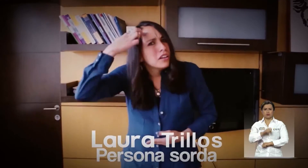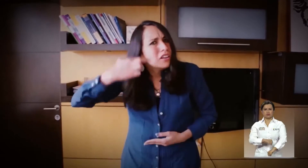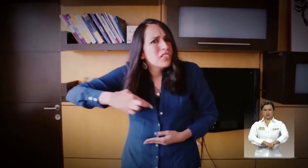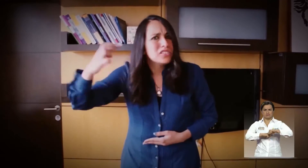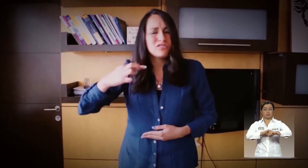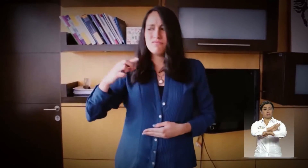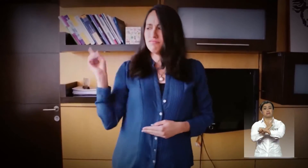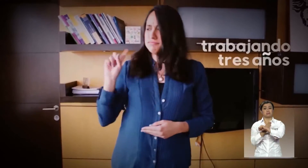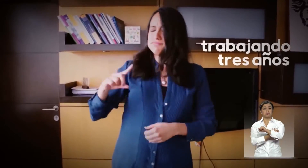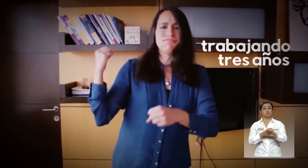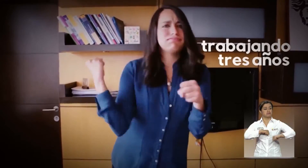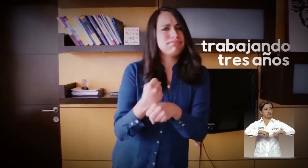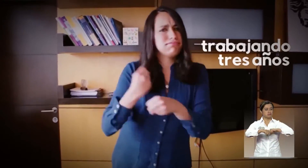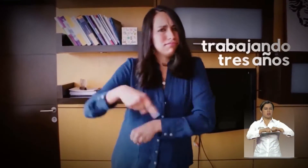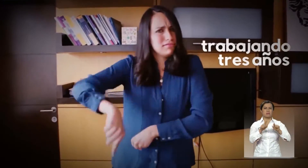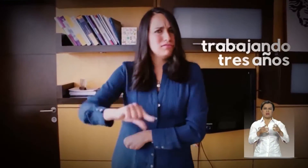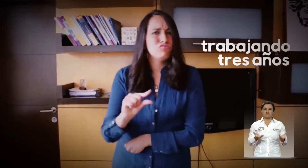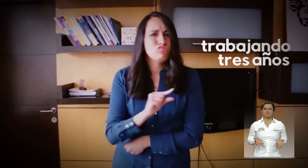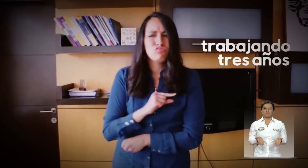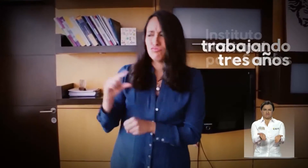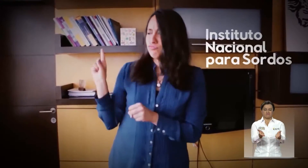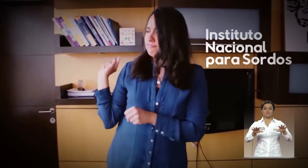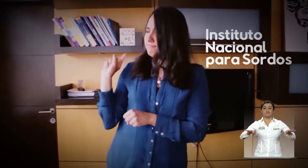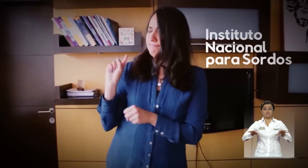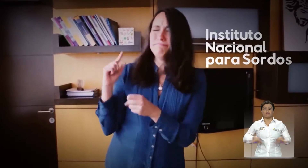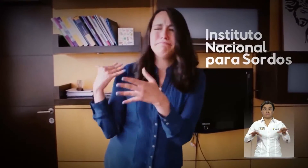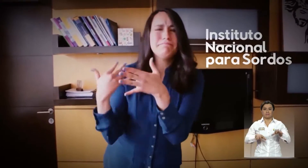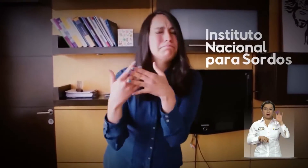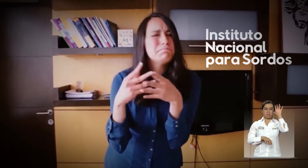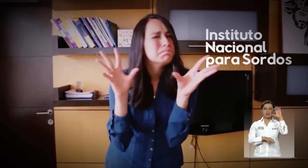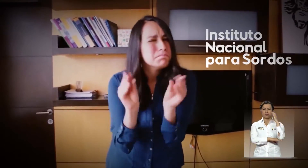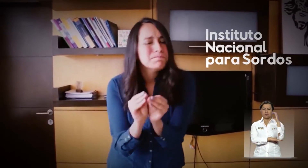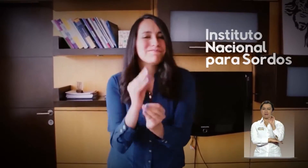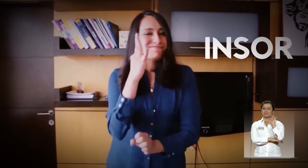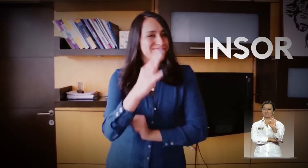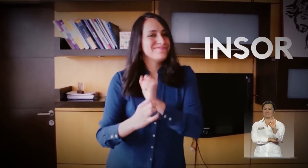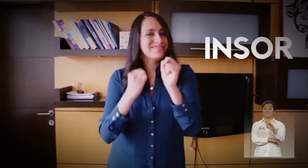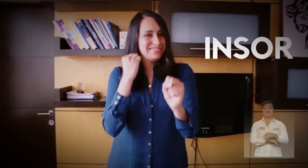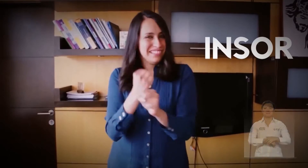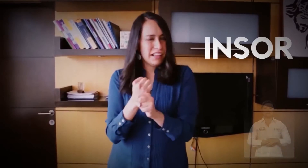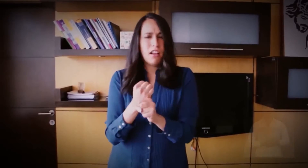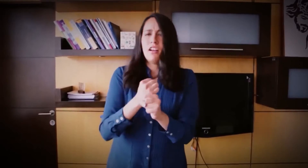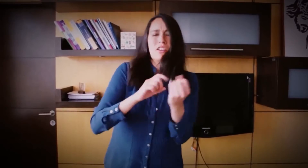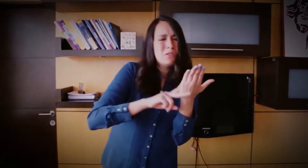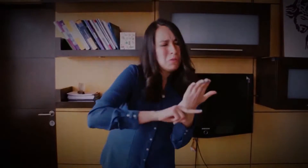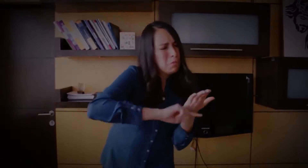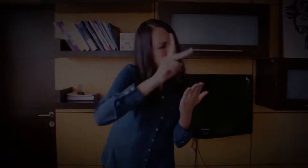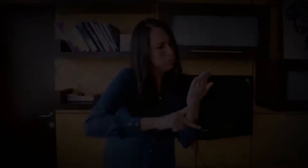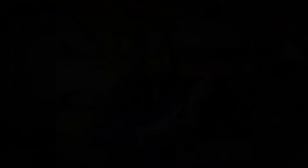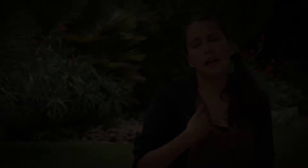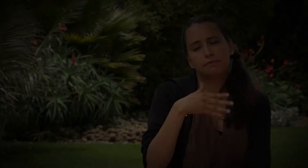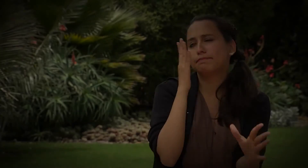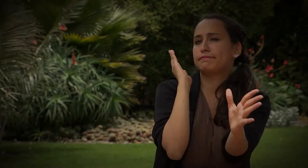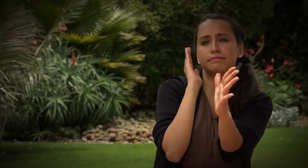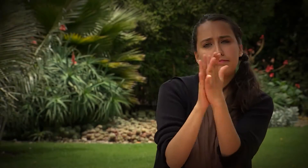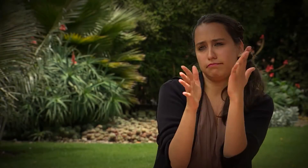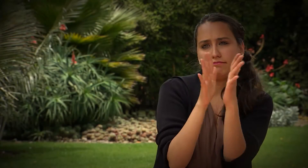sordos y su aporte a la gestión de un mejor país. Música Mi proyecto como tal